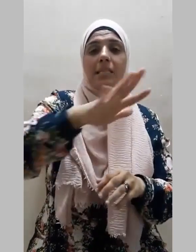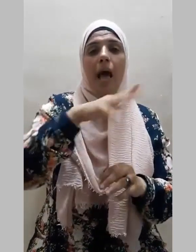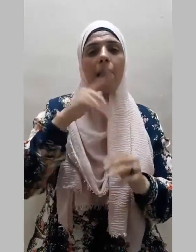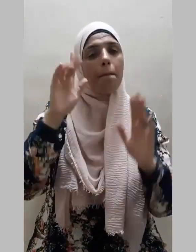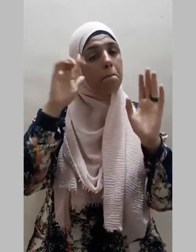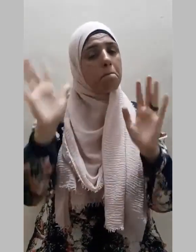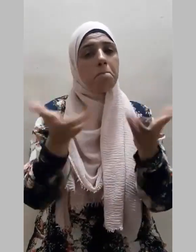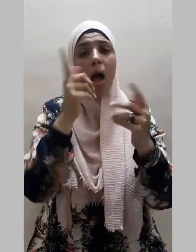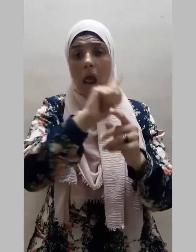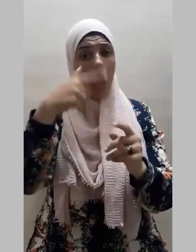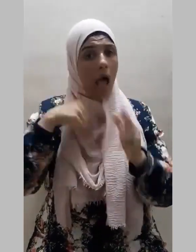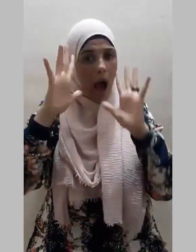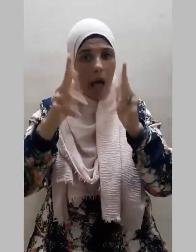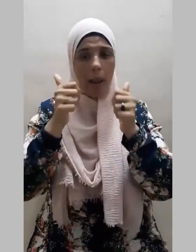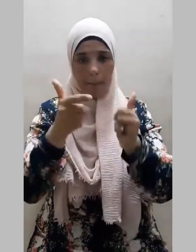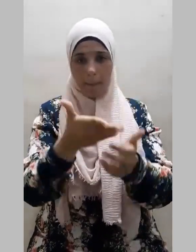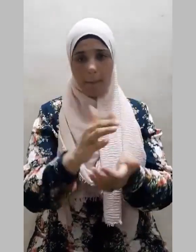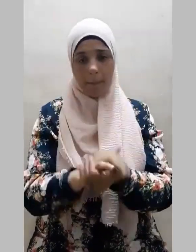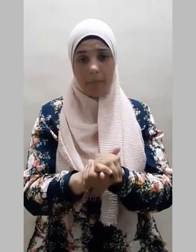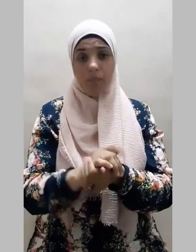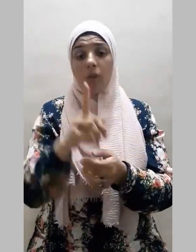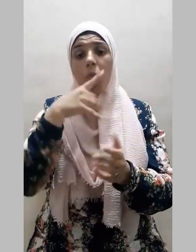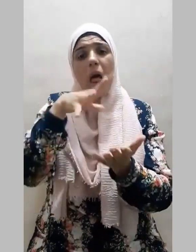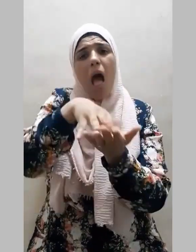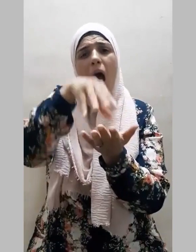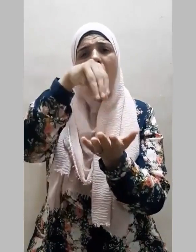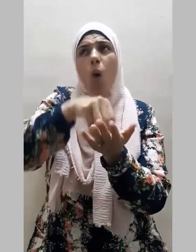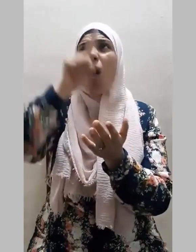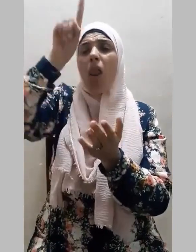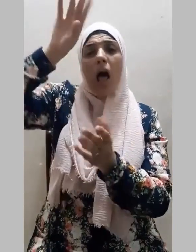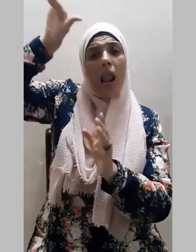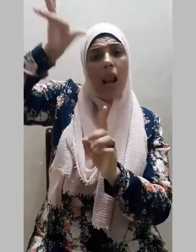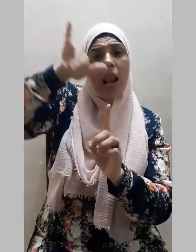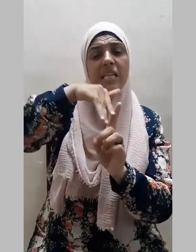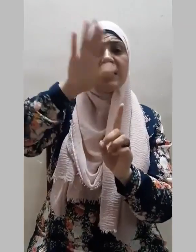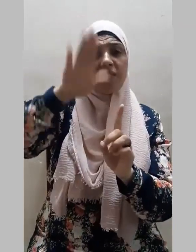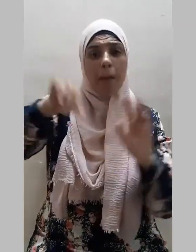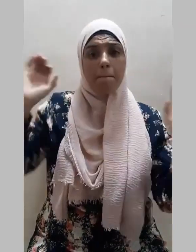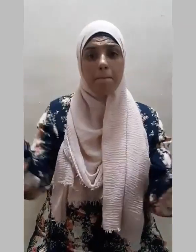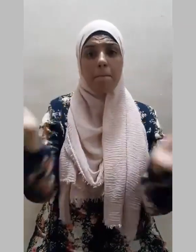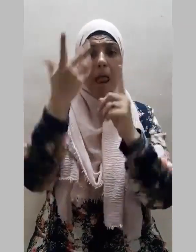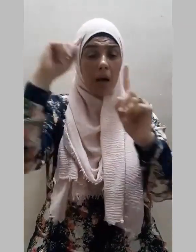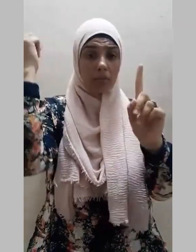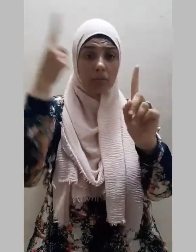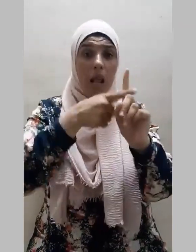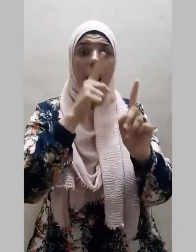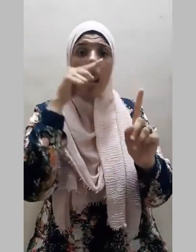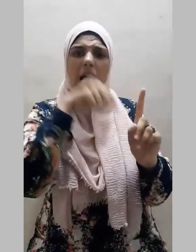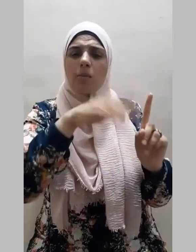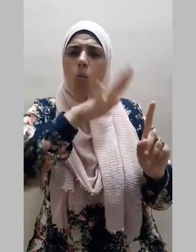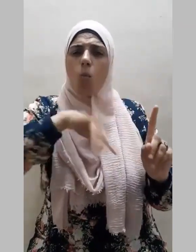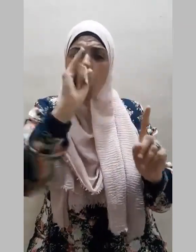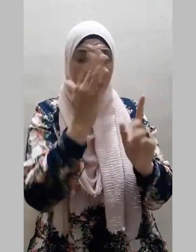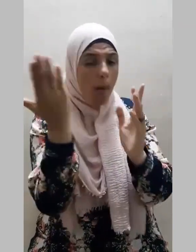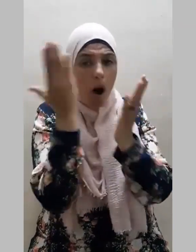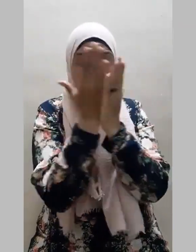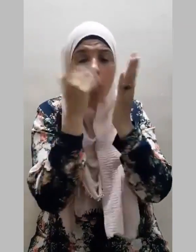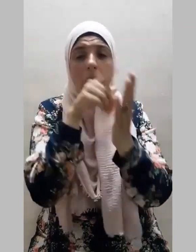لم يعلم فأول أمر نذل به الوحي هو الأمر بالقراءة التي هي أول